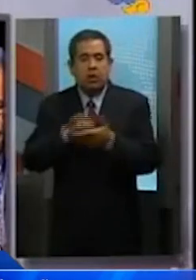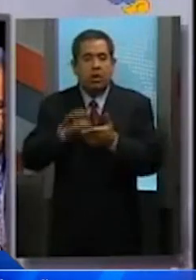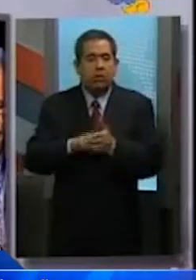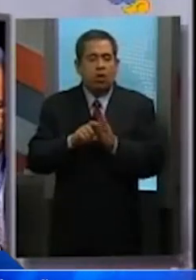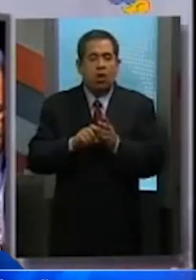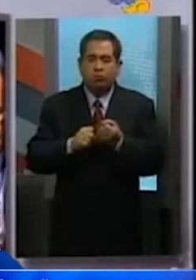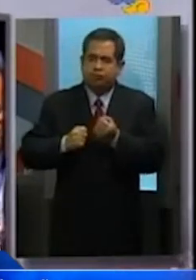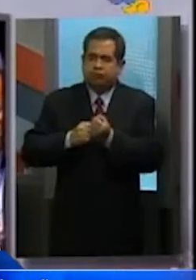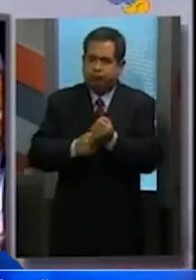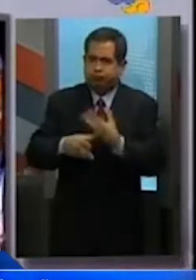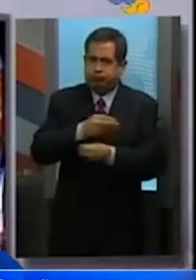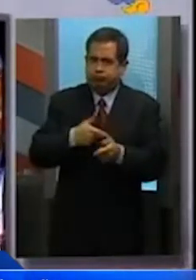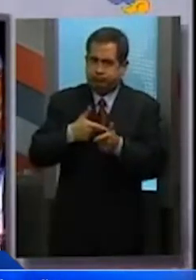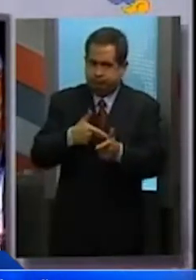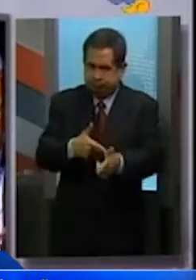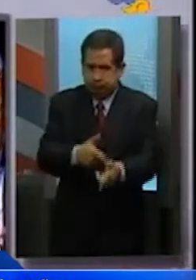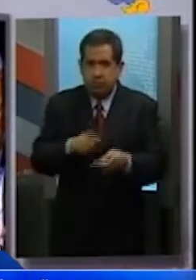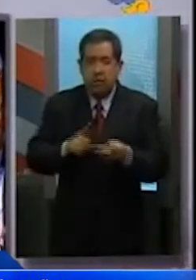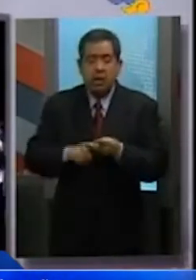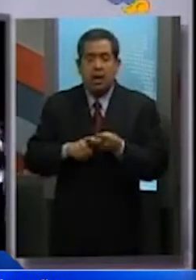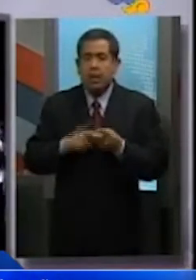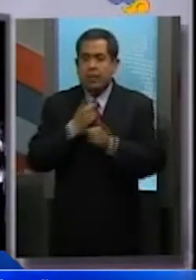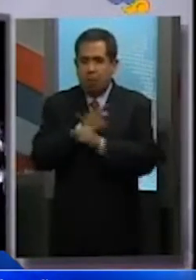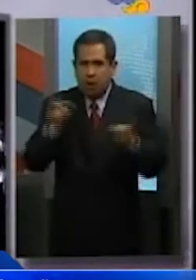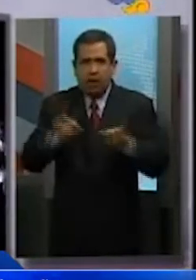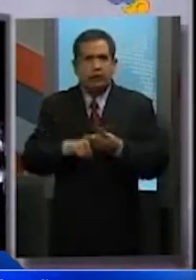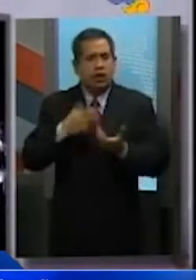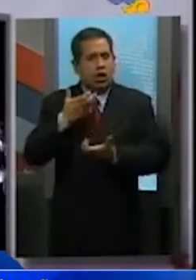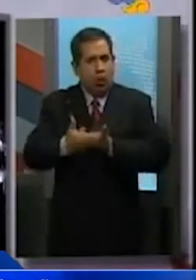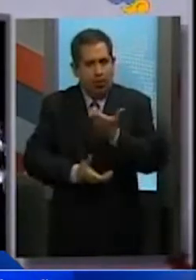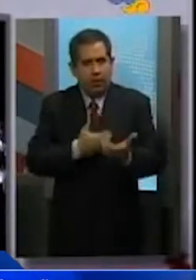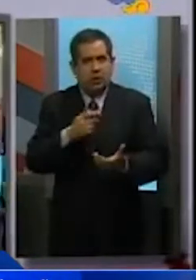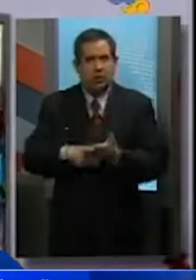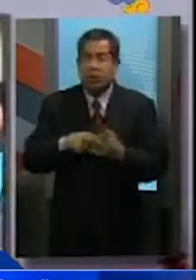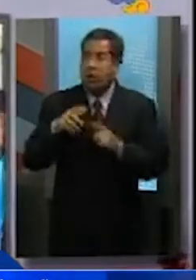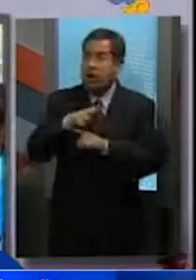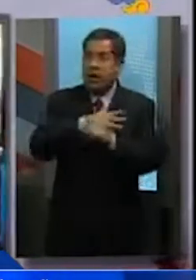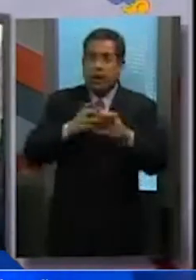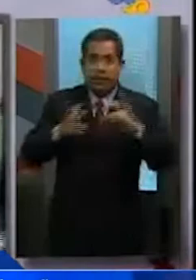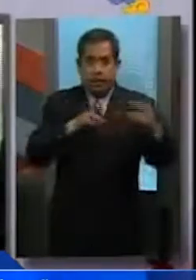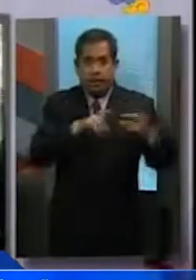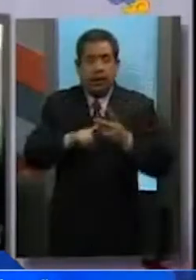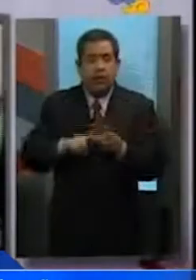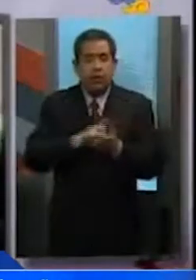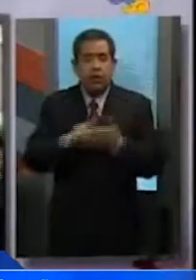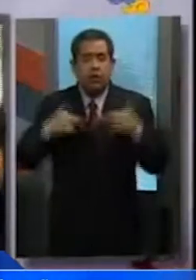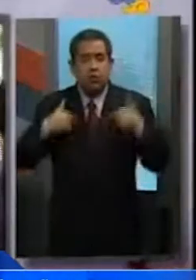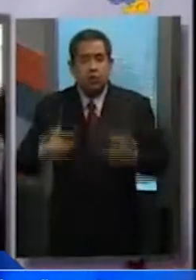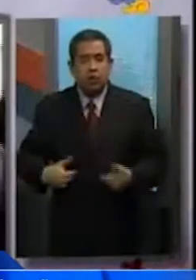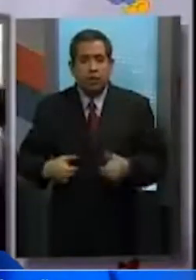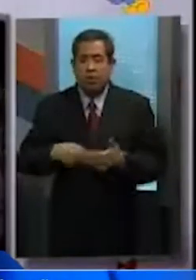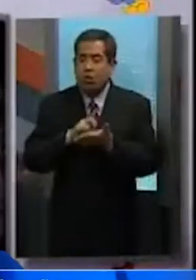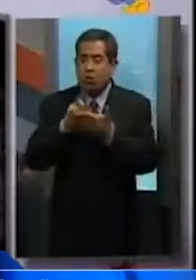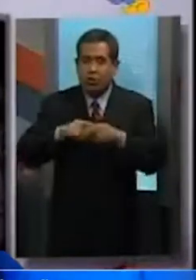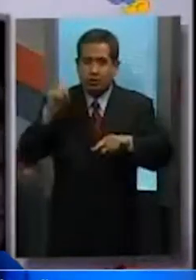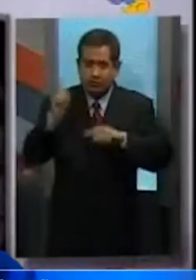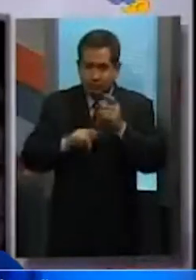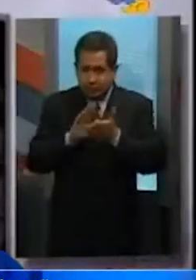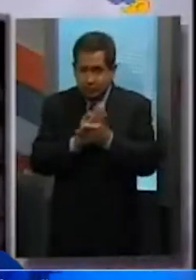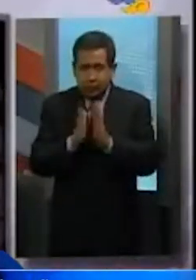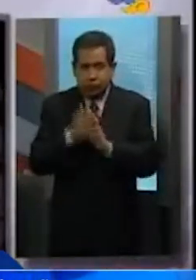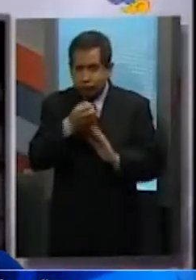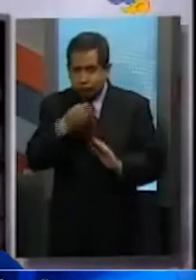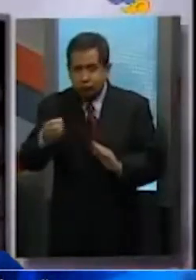sostenible, promoción de la democracia, comercio, cambio climático, derechos humanos, combate al tráfico de drogas y crimen